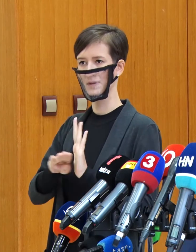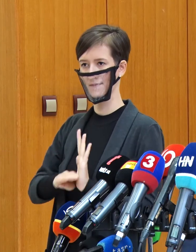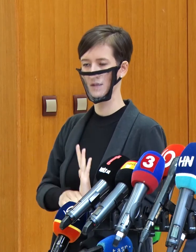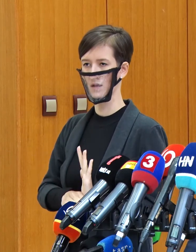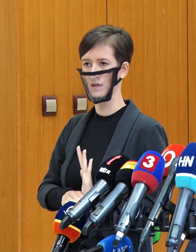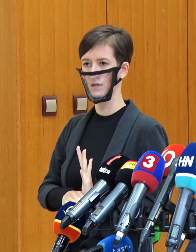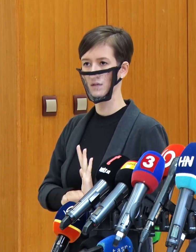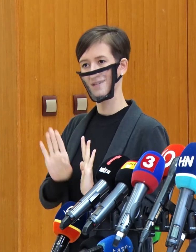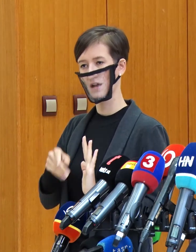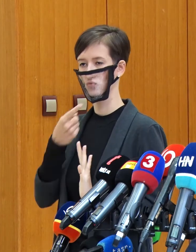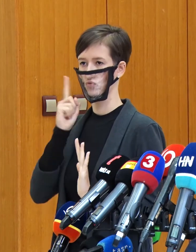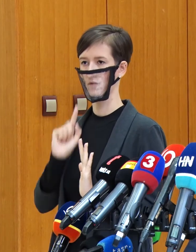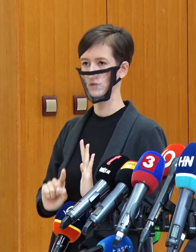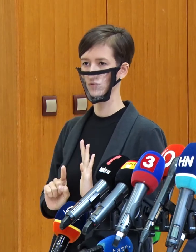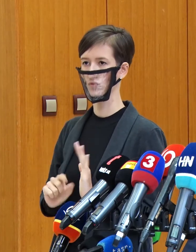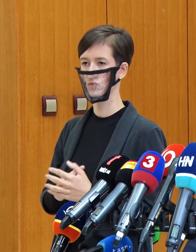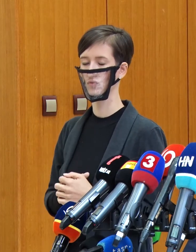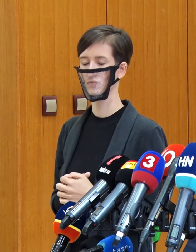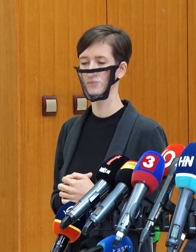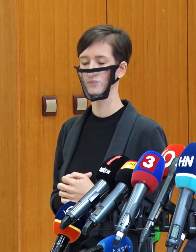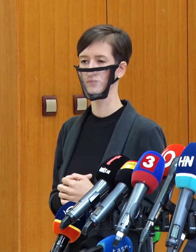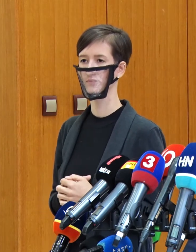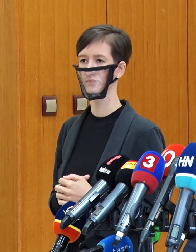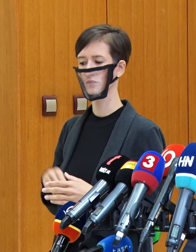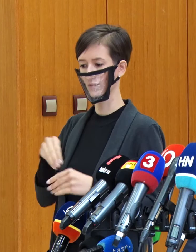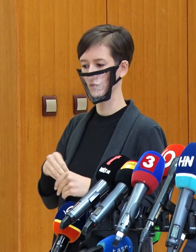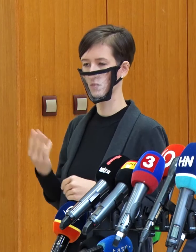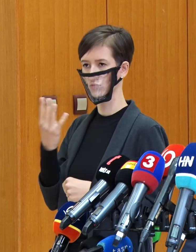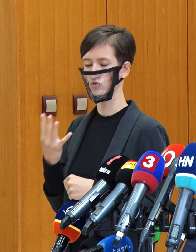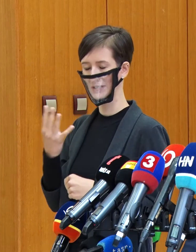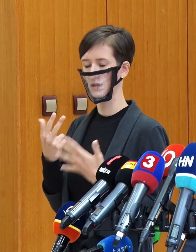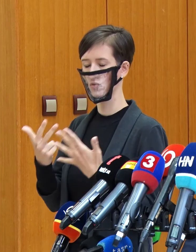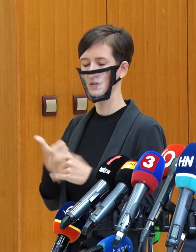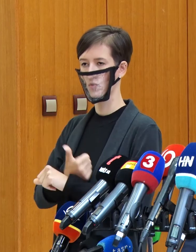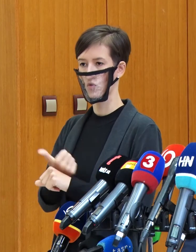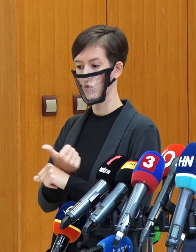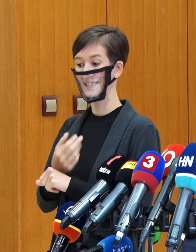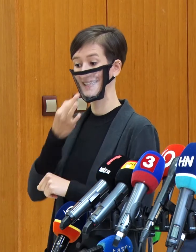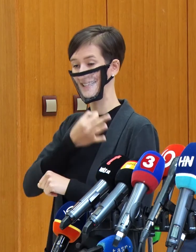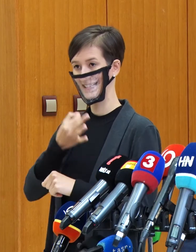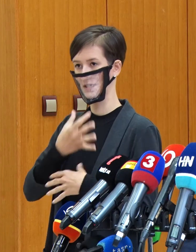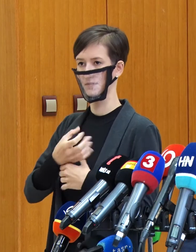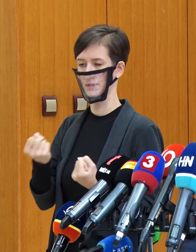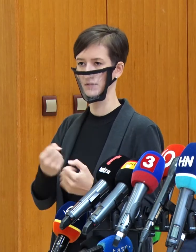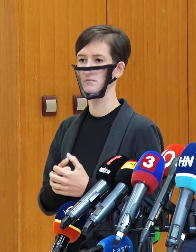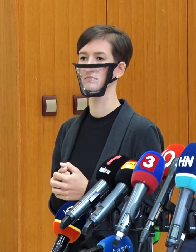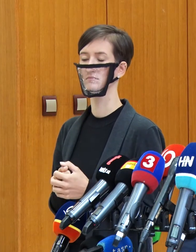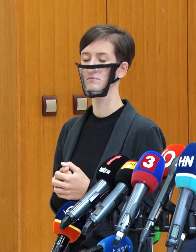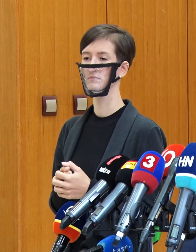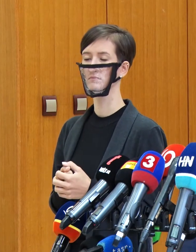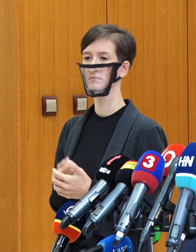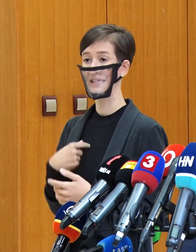krajinám. To znamená, aby na Slovensku mohli prísť na 48 hodín bez testov. To tvrdím, alebo dovolím si odhadnúť, že to